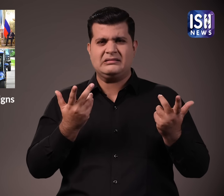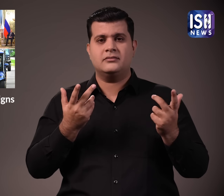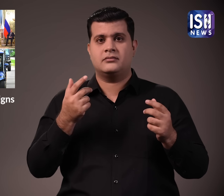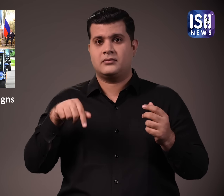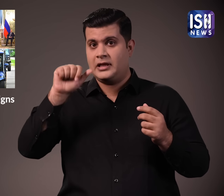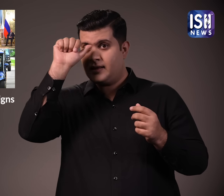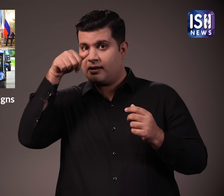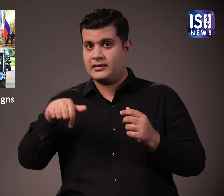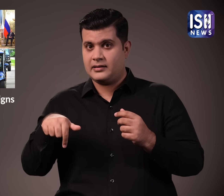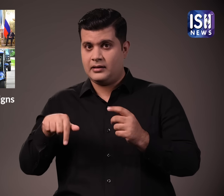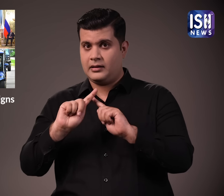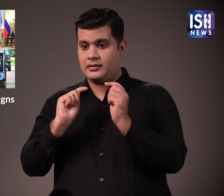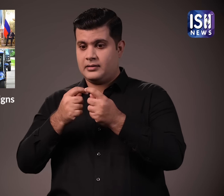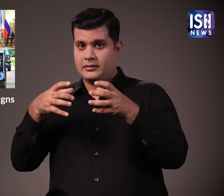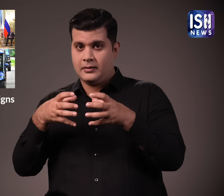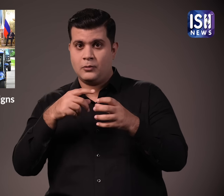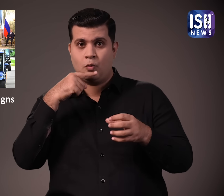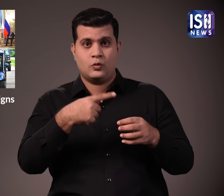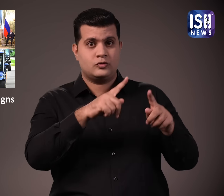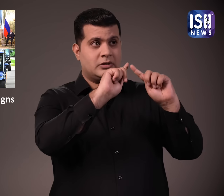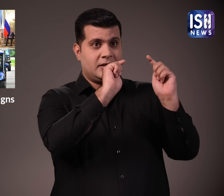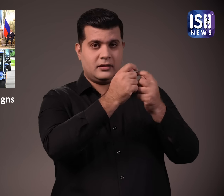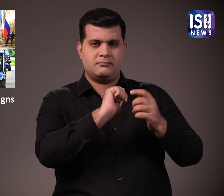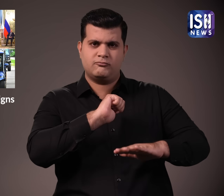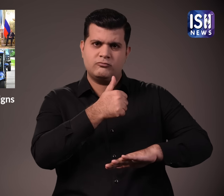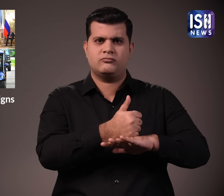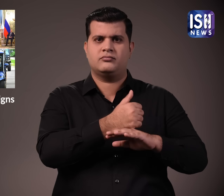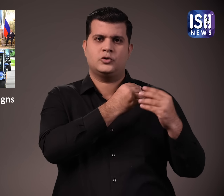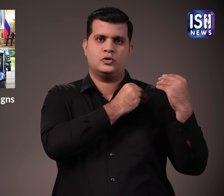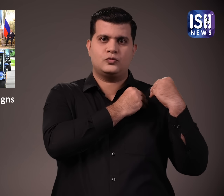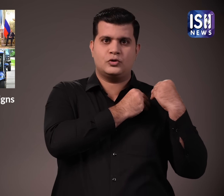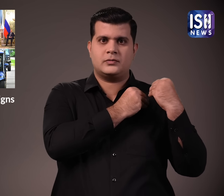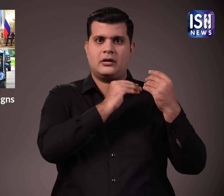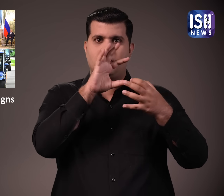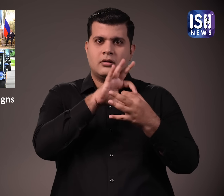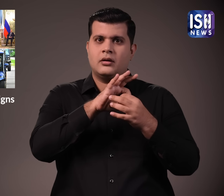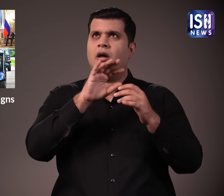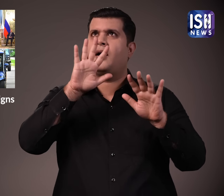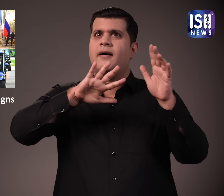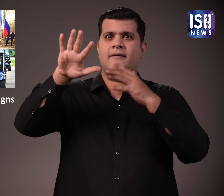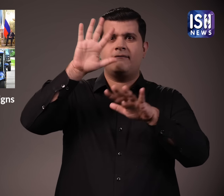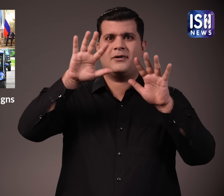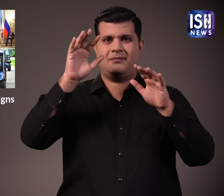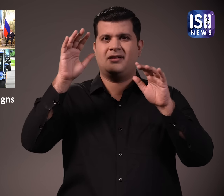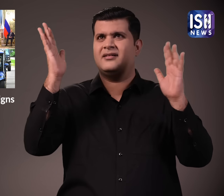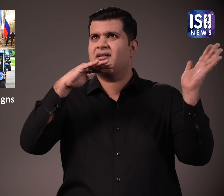भारत और रूस ने जलवायू संकट और जलवायू परिवर्दन से निपटने के लिए संयोंग टी में गठित करने का वादा किया है